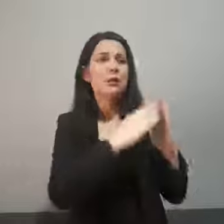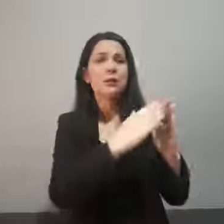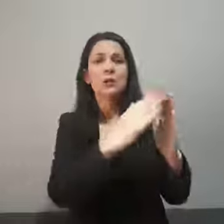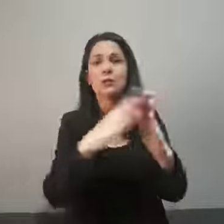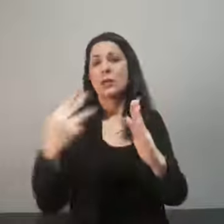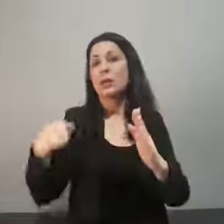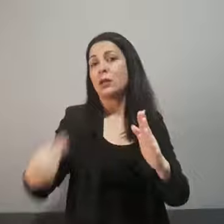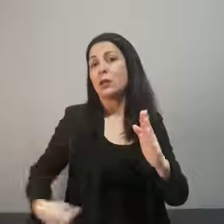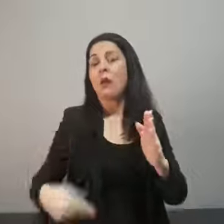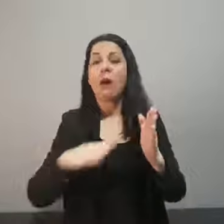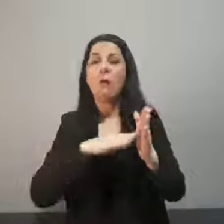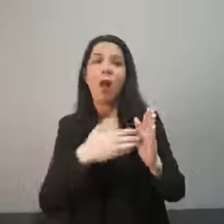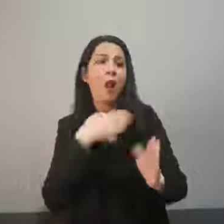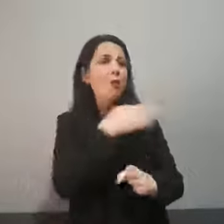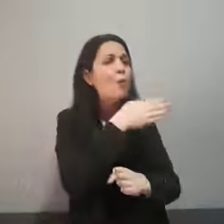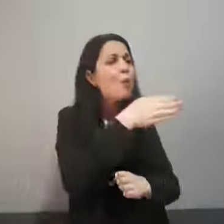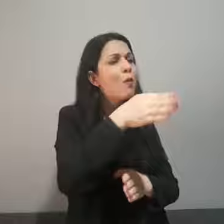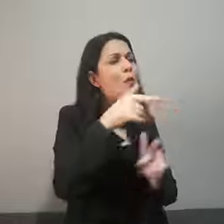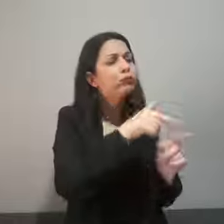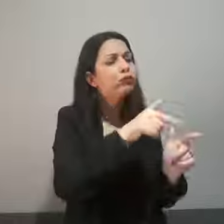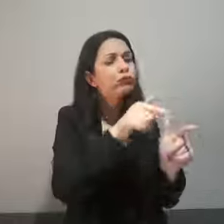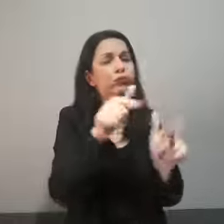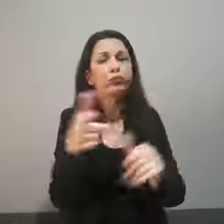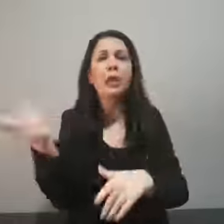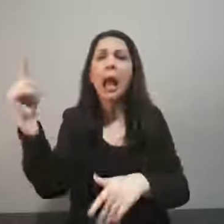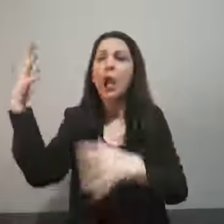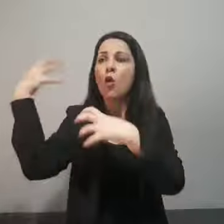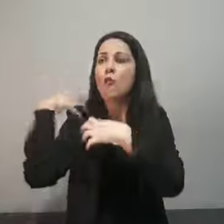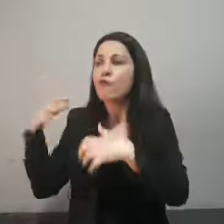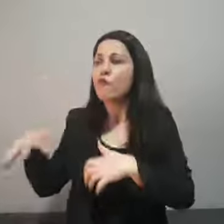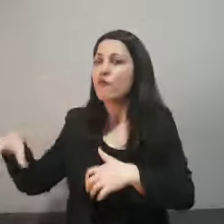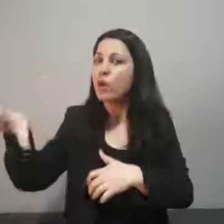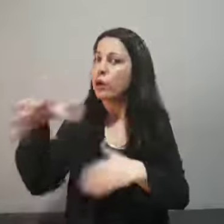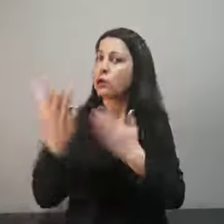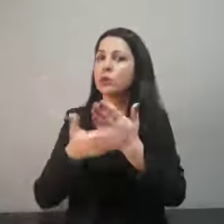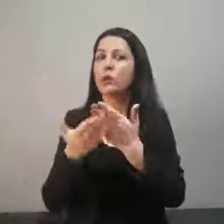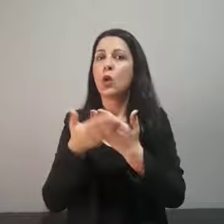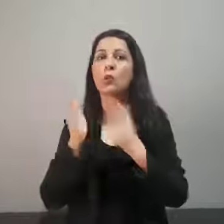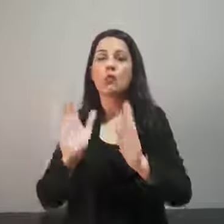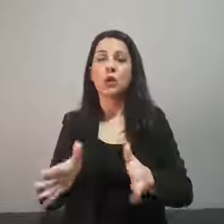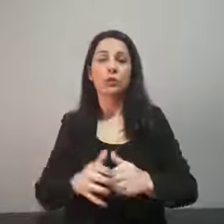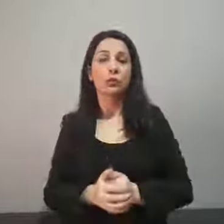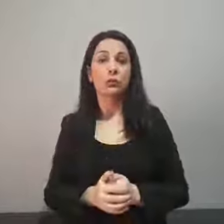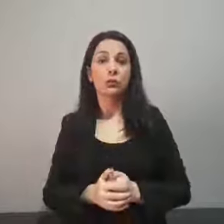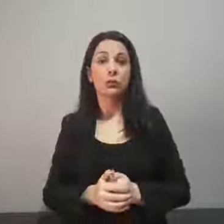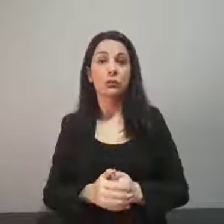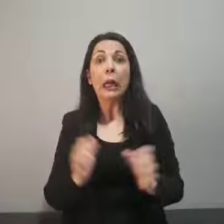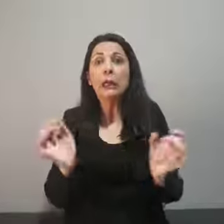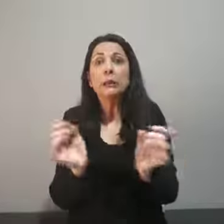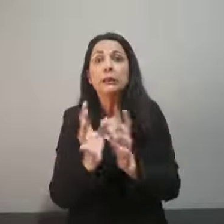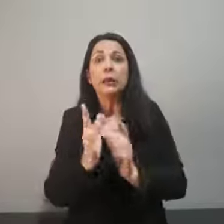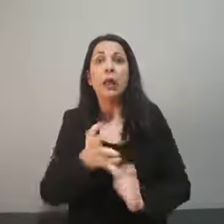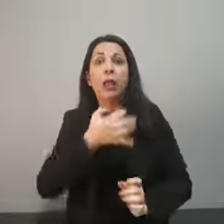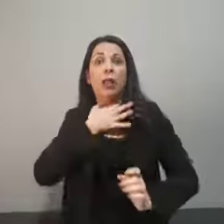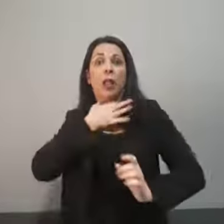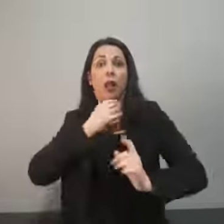Εορδαίας είναι στη διάθεσή σου. Για οτιδήποτε χρειαστείς, αυτοκίνητα του Δήμου Εορδαίας